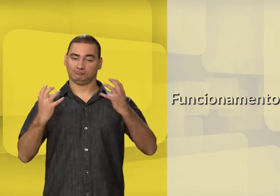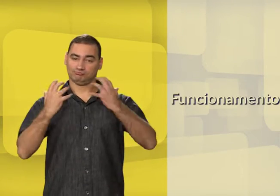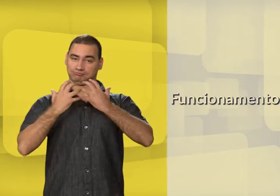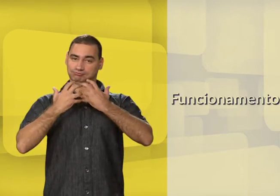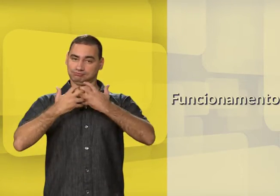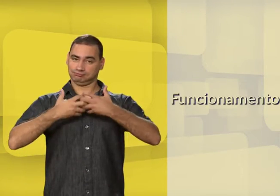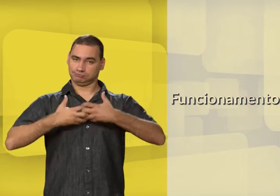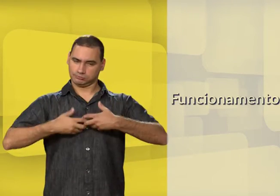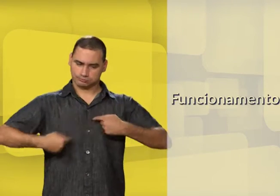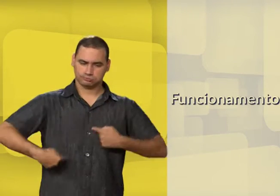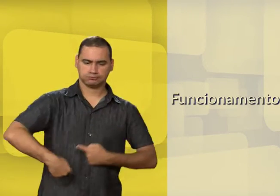Funcionamento.